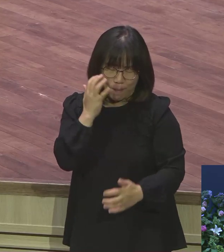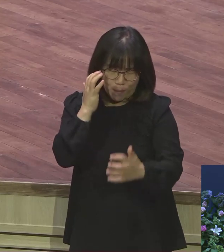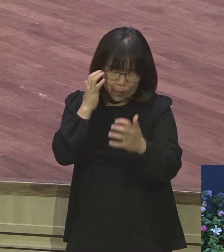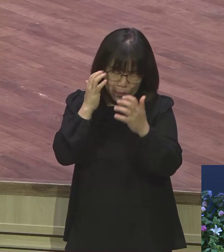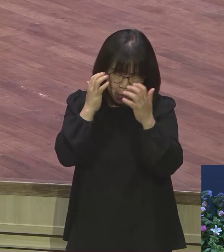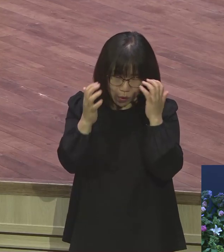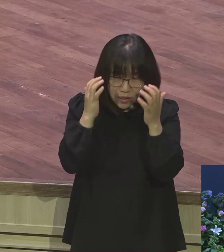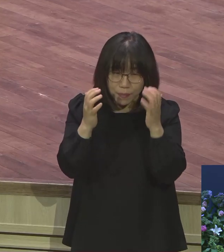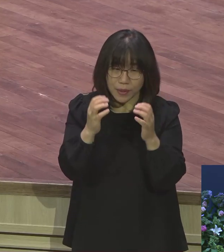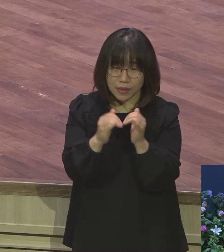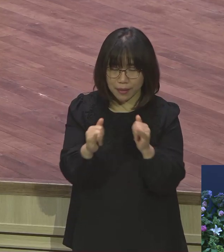무조건 막이 밥이에요.